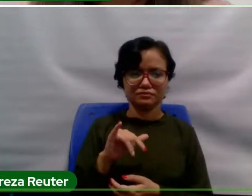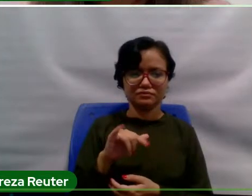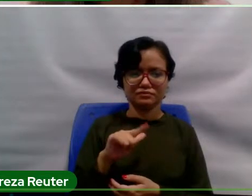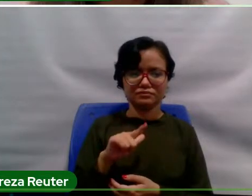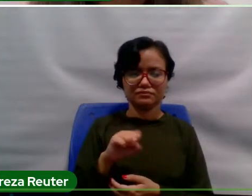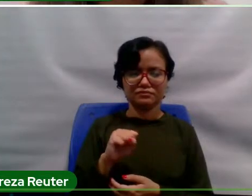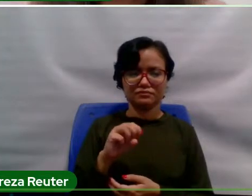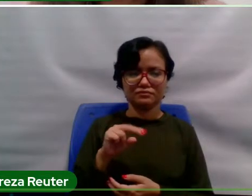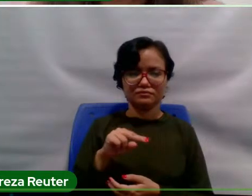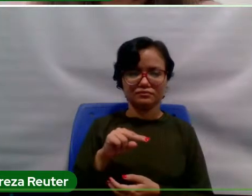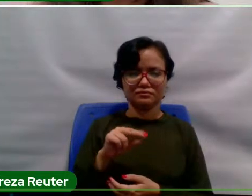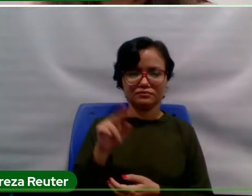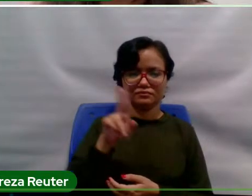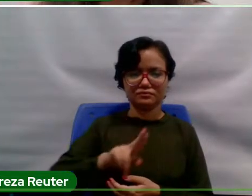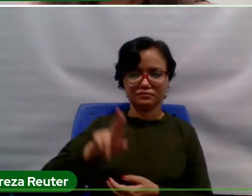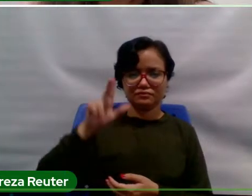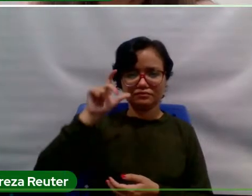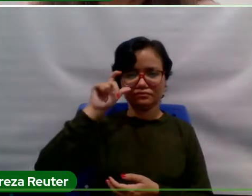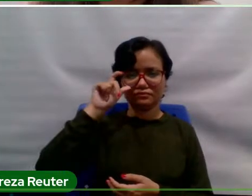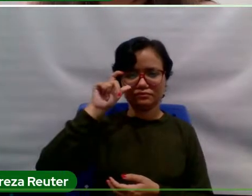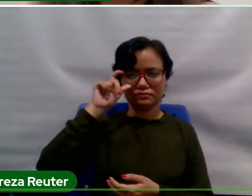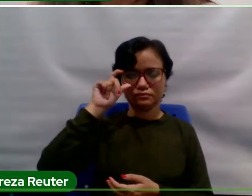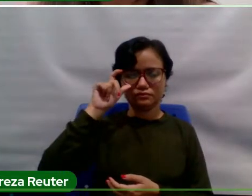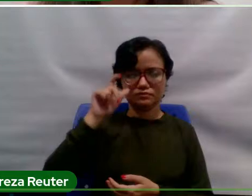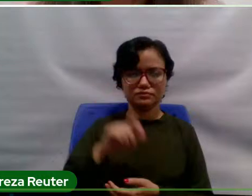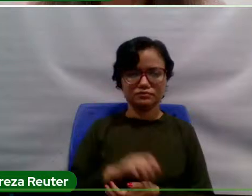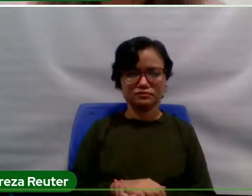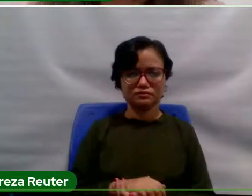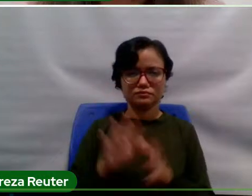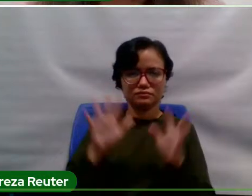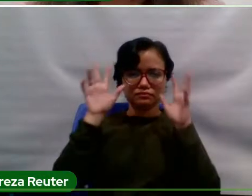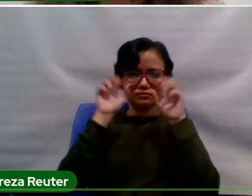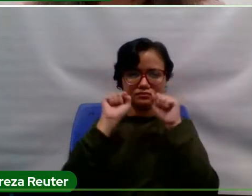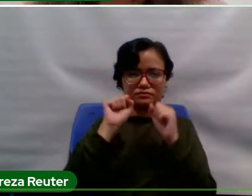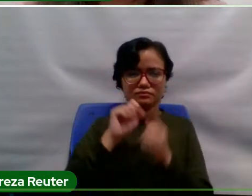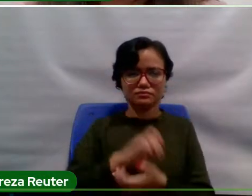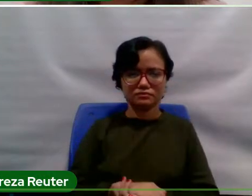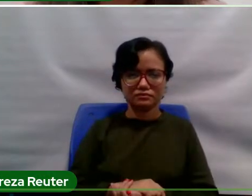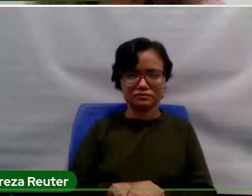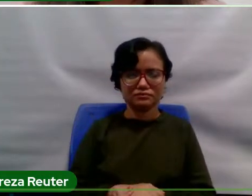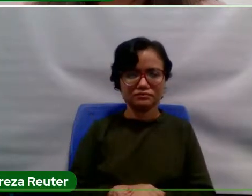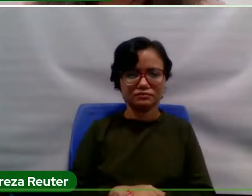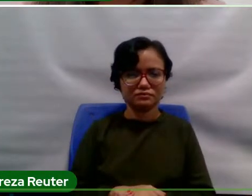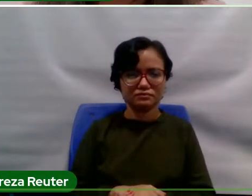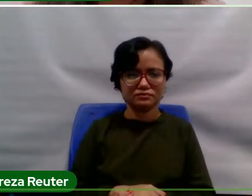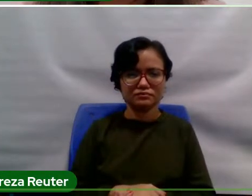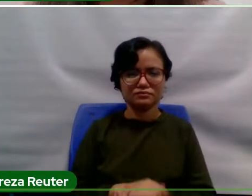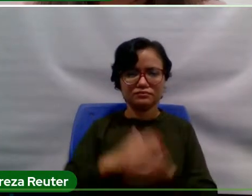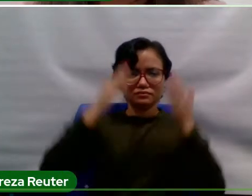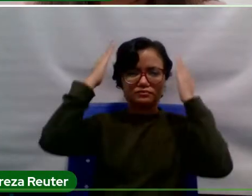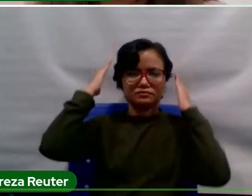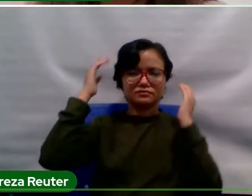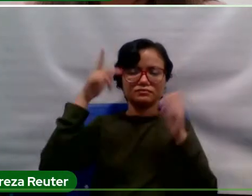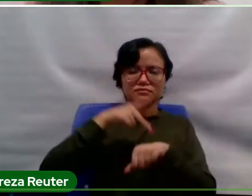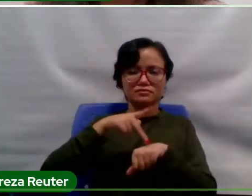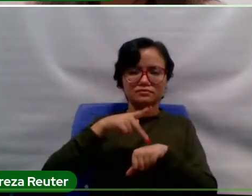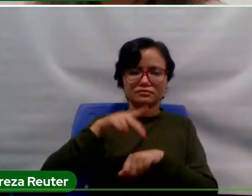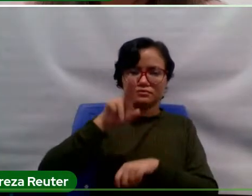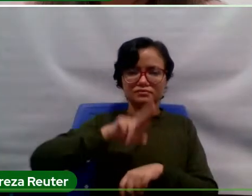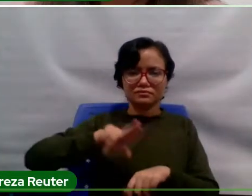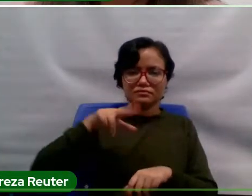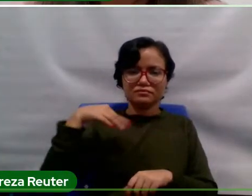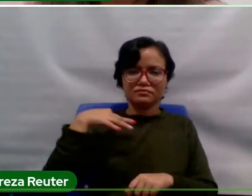Uso óculos de grau com aro escuro, né? Cabelo preto e uso uma... Estou usando uma